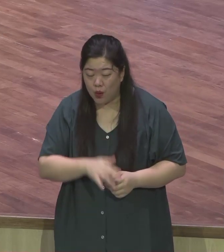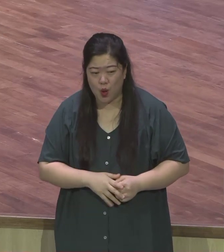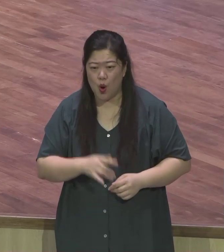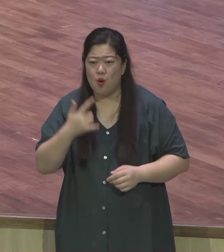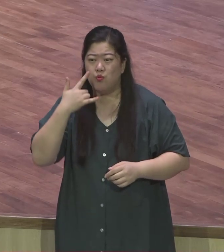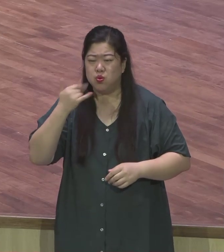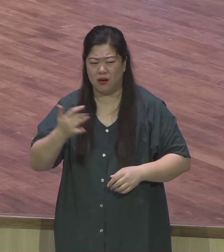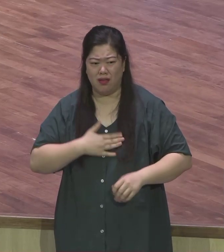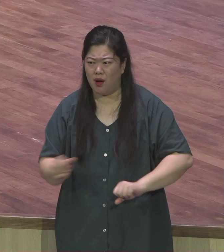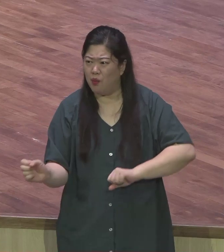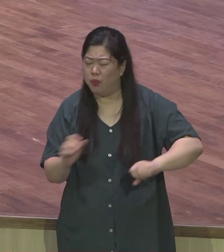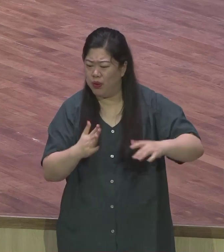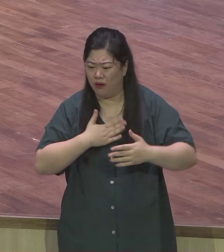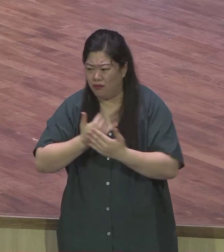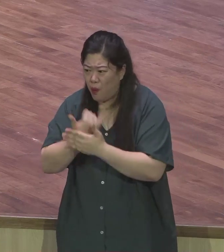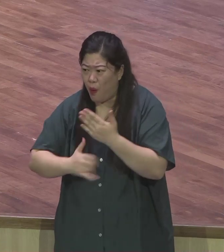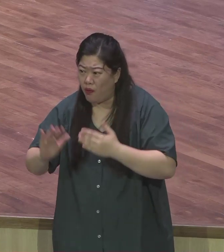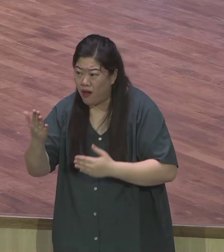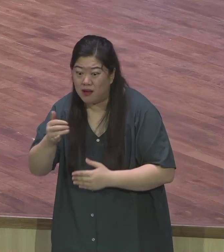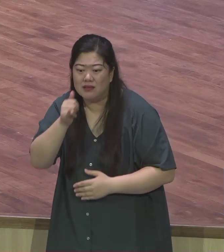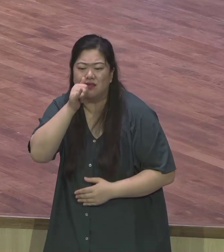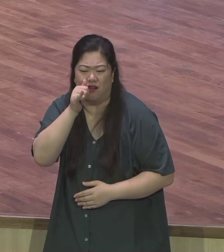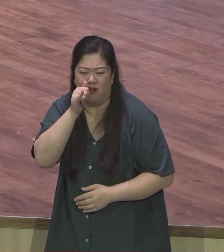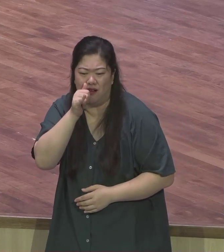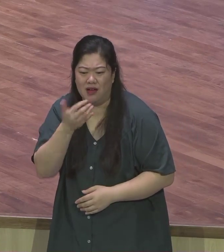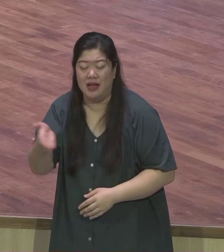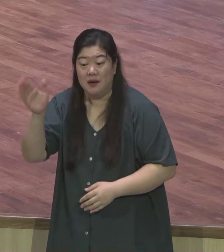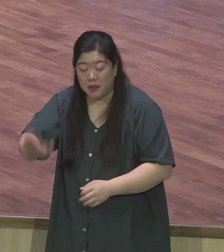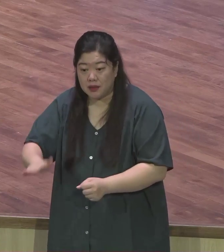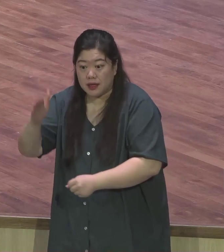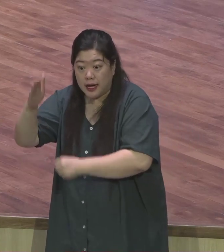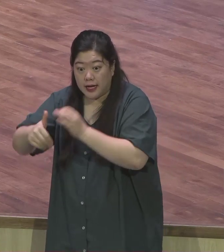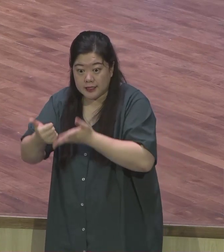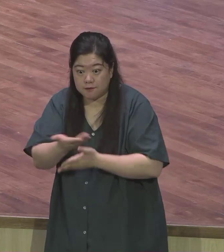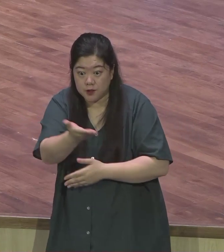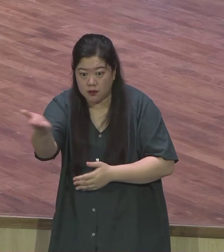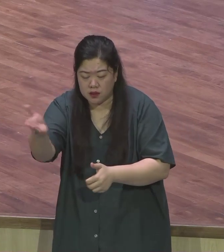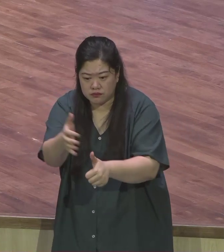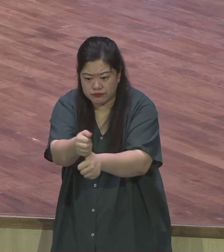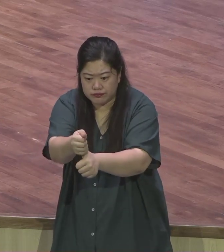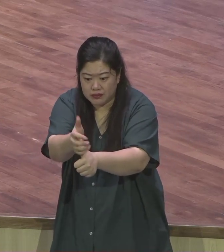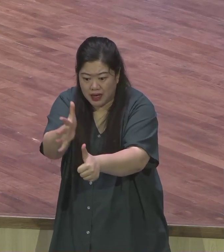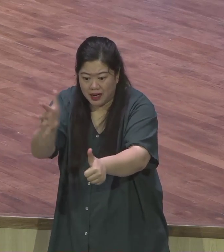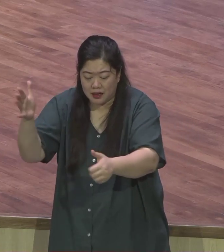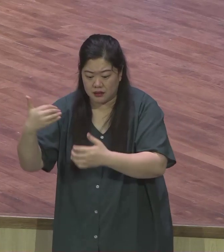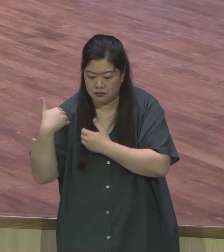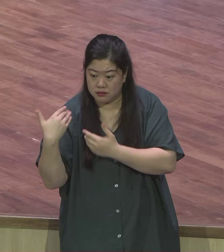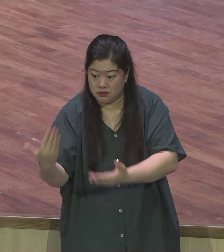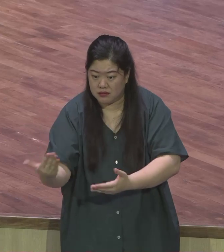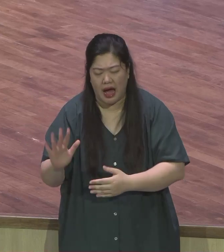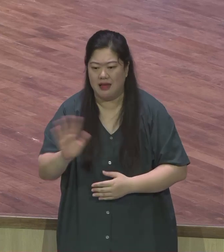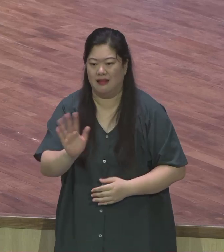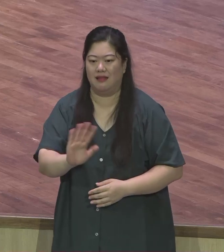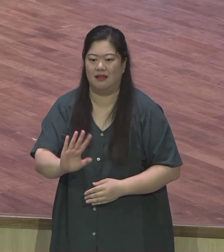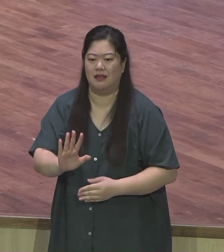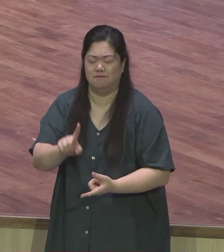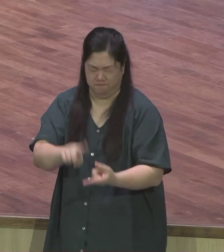나를 잊지 않으시겠다라는 것입니다 이처럼 여러분들은 하나님의 절대 간섭 절대 보호하심 속에 어떤 강한 자도